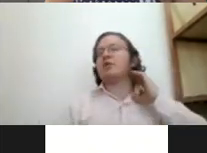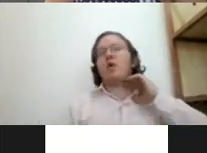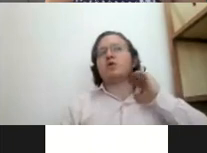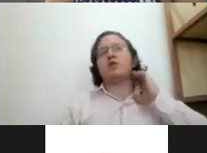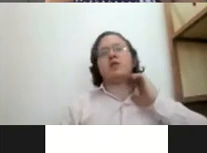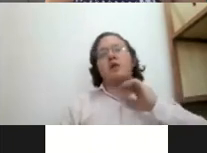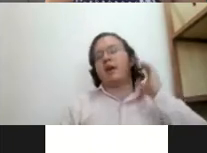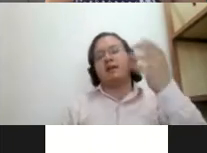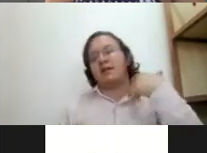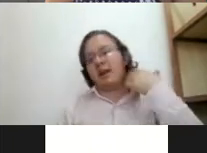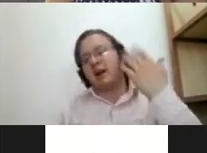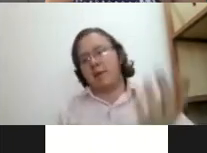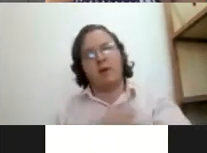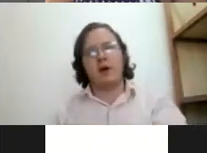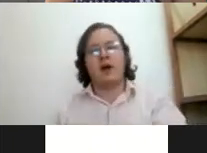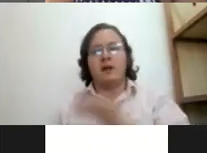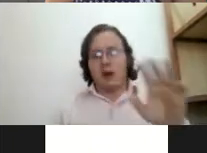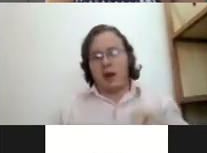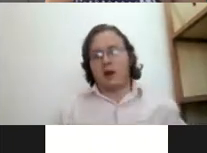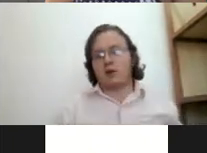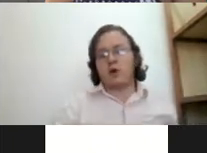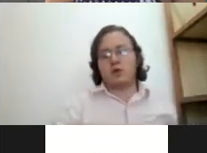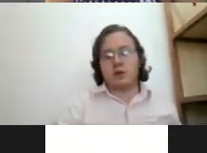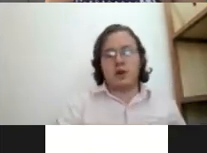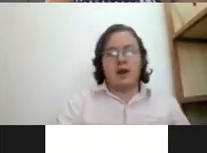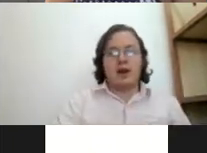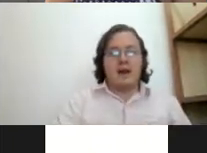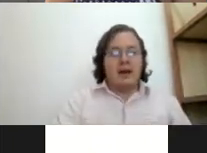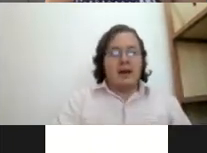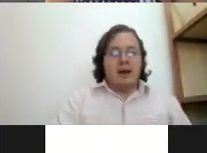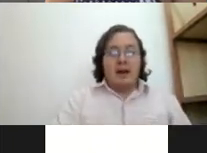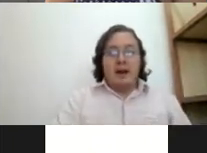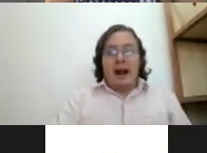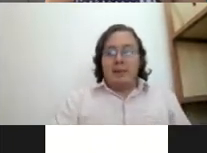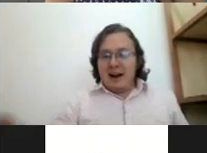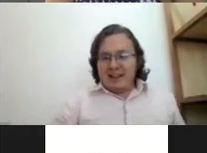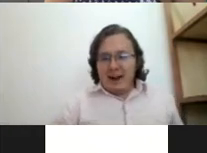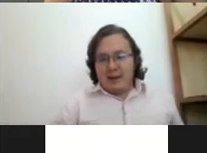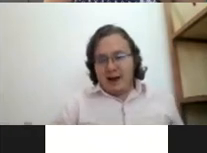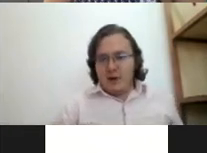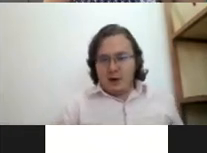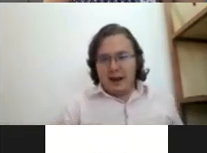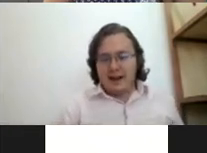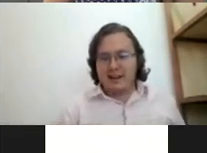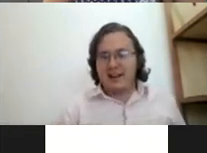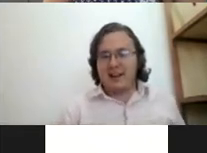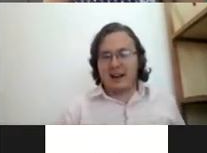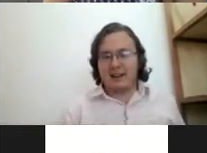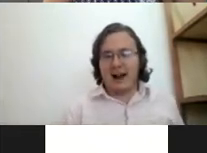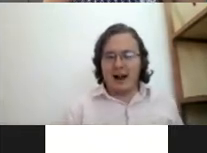todo gusto y si no quieren y si quieren ir viendo también con todo gusto la primera letra del abecedario es la letra A